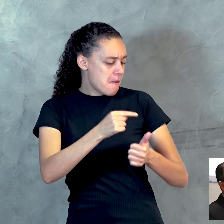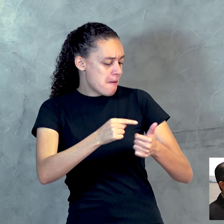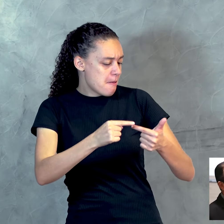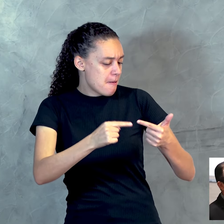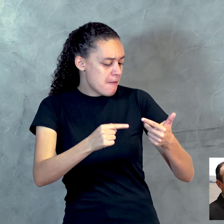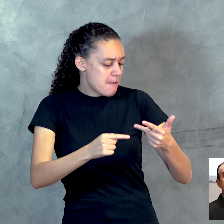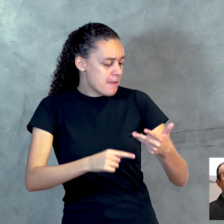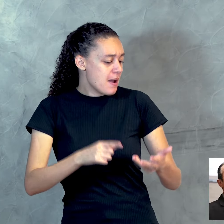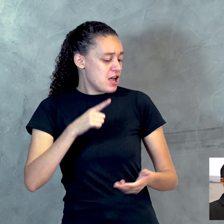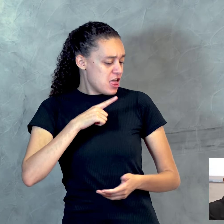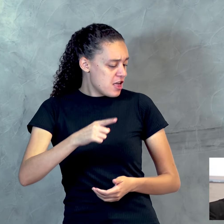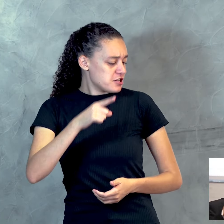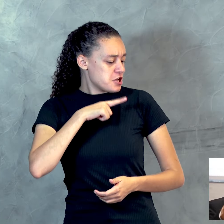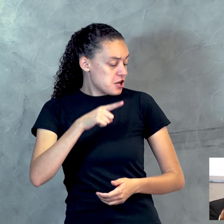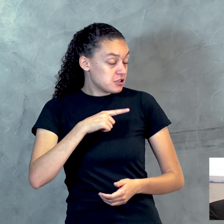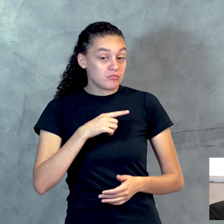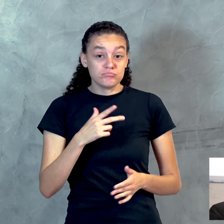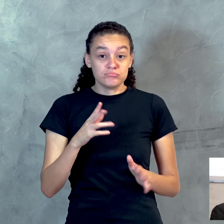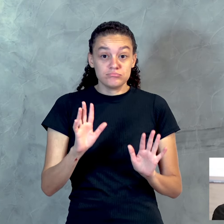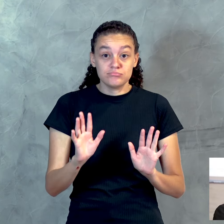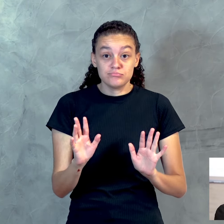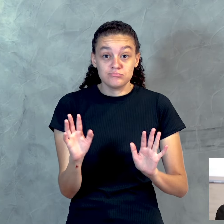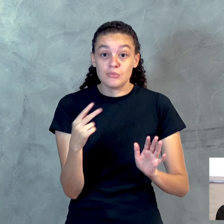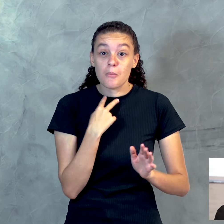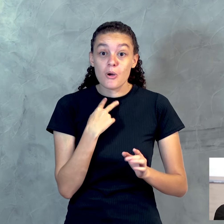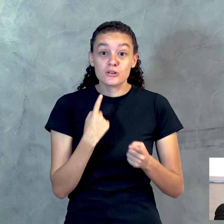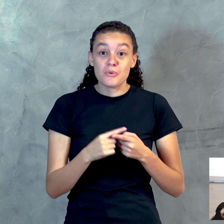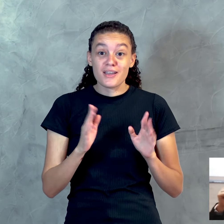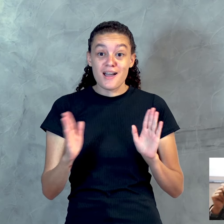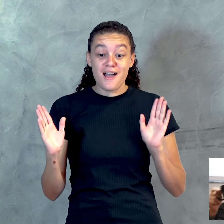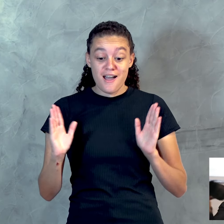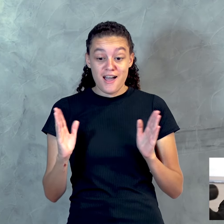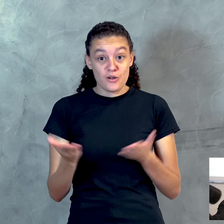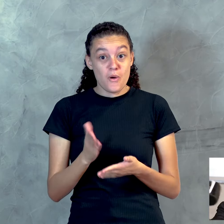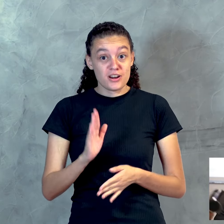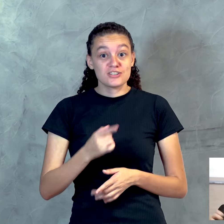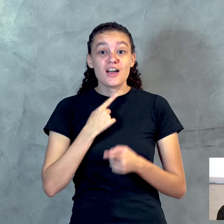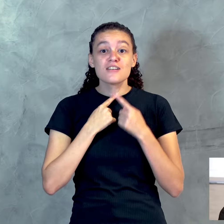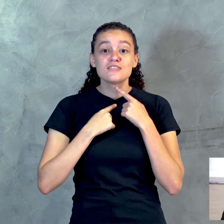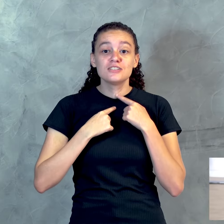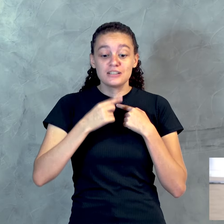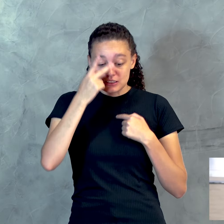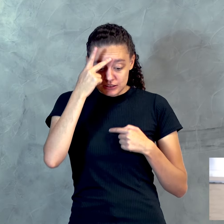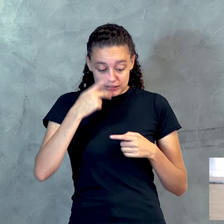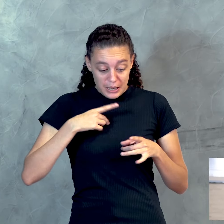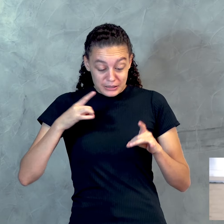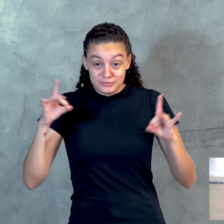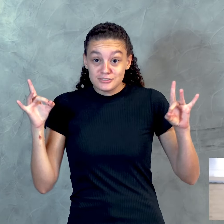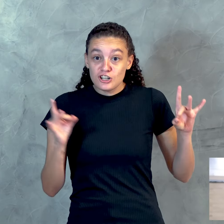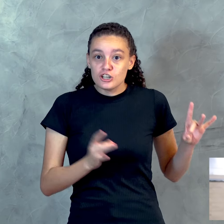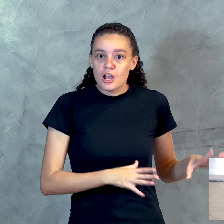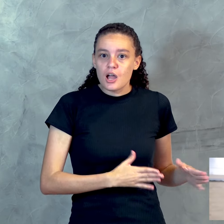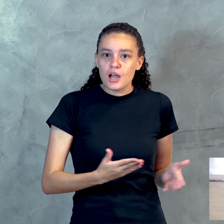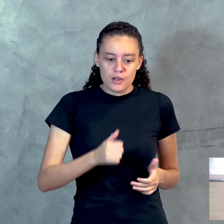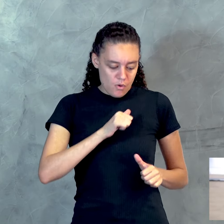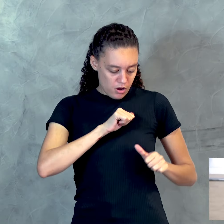isso, você tinha, você tinha aquilo. Não, ele está morto para aquele passado e agora ele vive